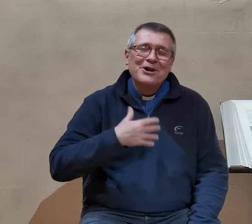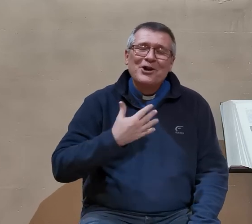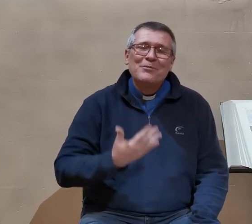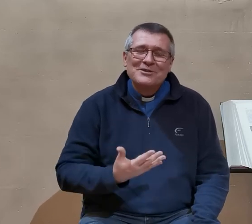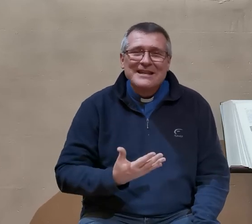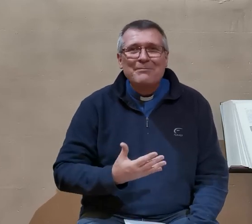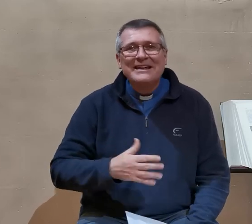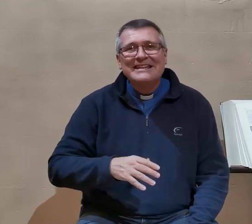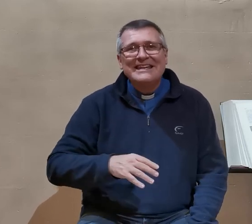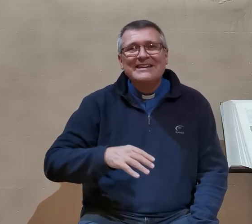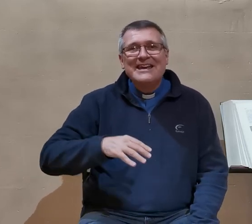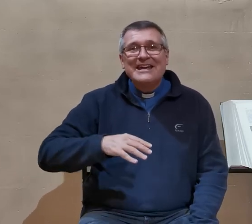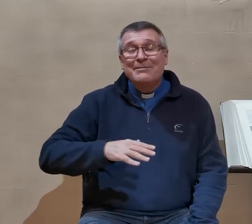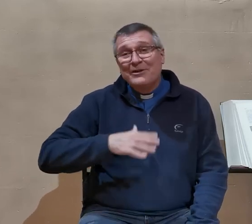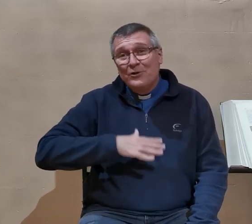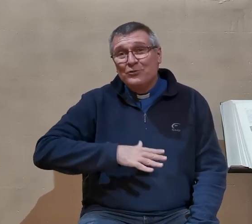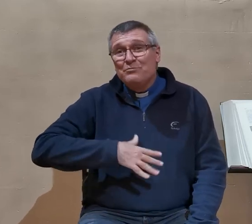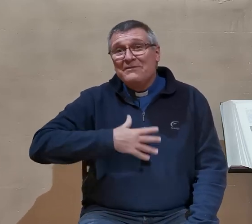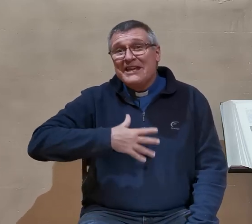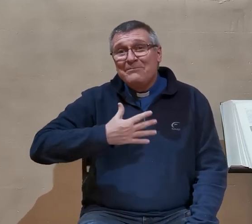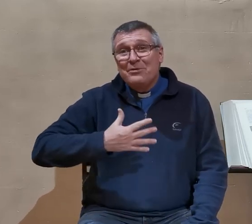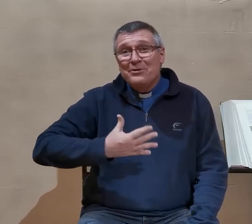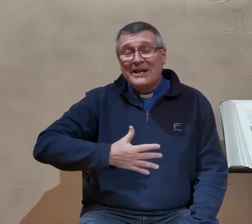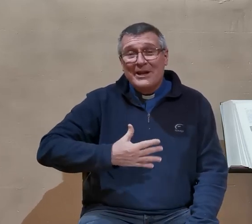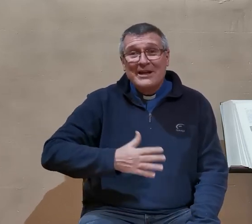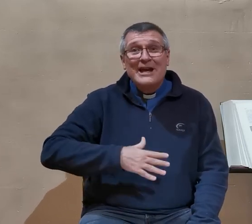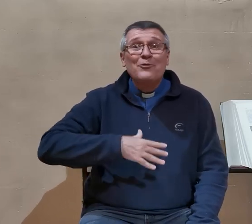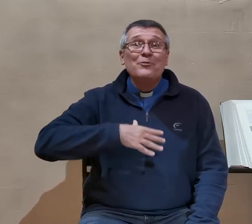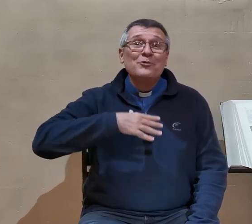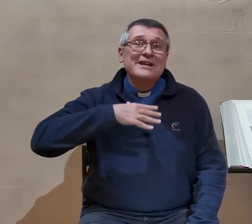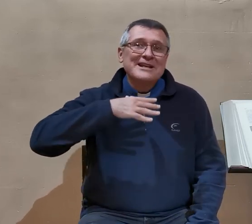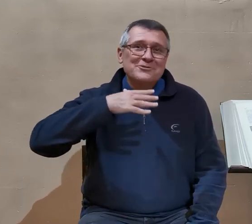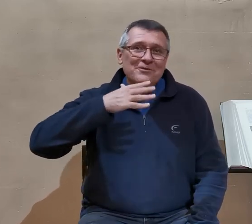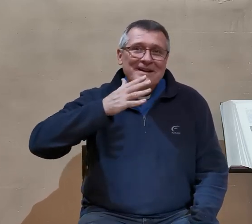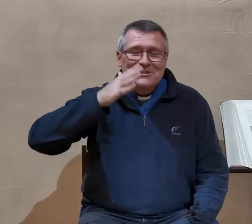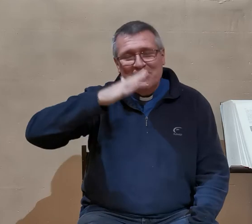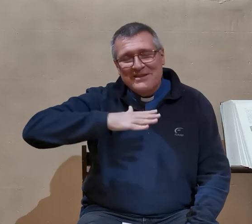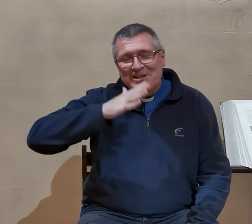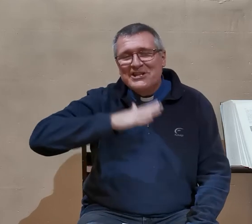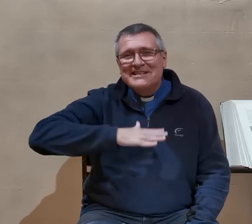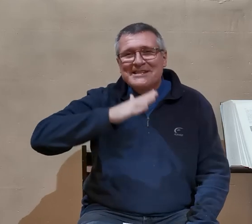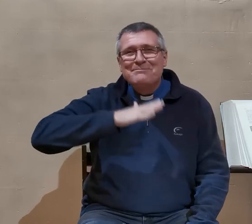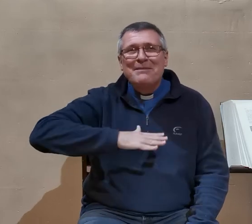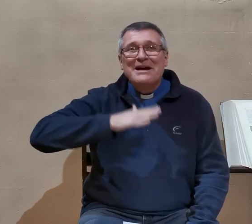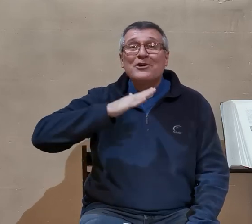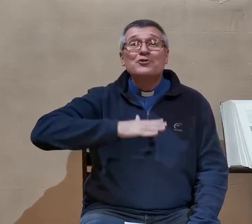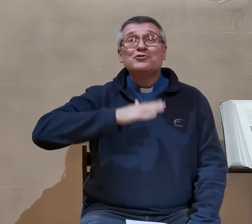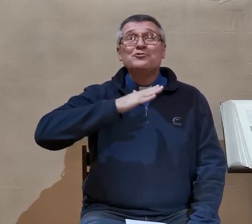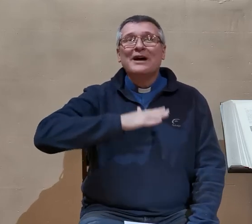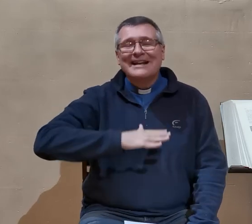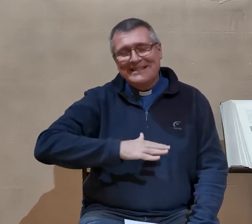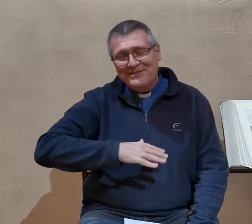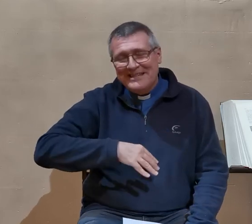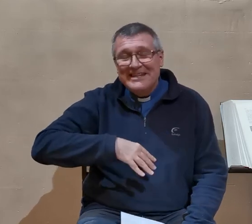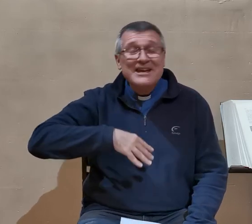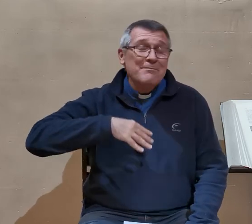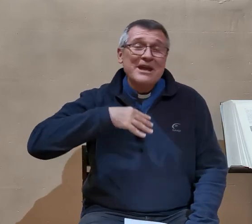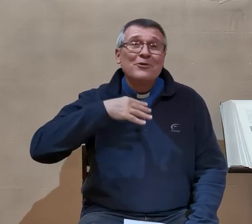commencer à prier, toutes mes vieilles peurs remontent à la surface, je les avais chassées par ma suractivité, mais elles